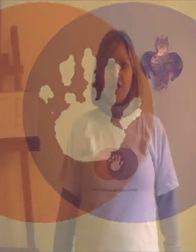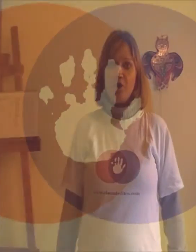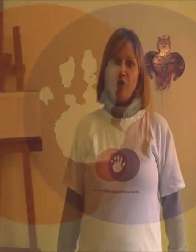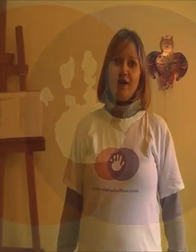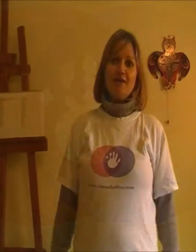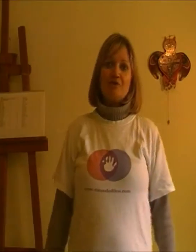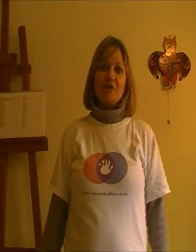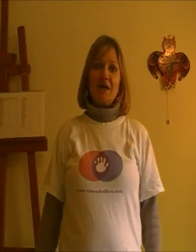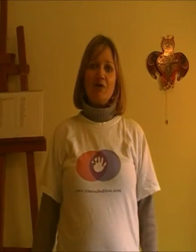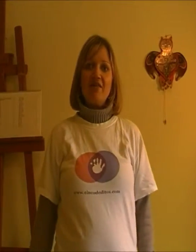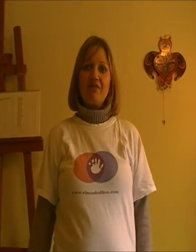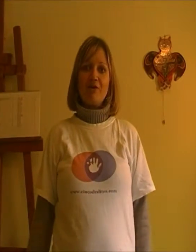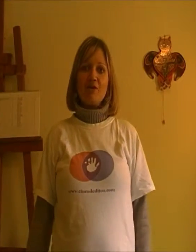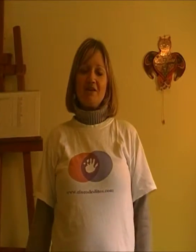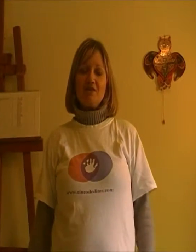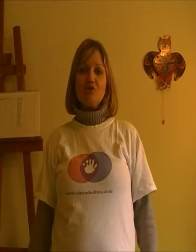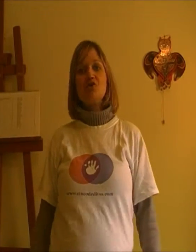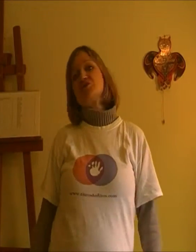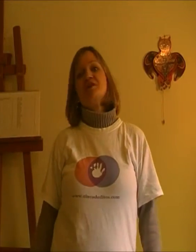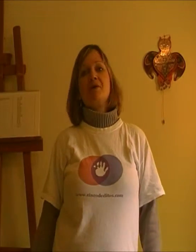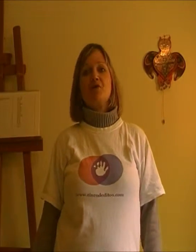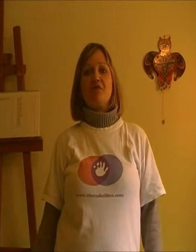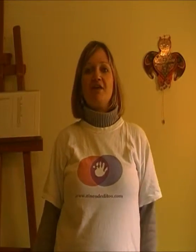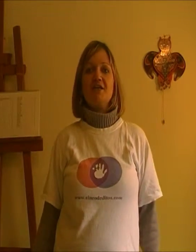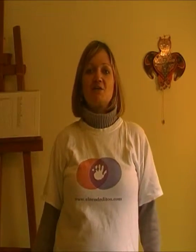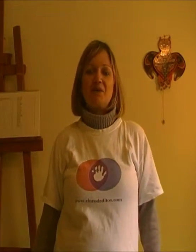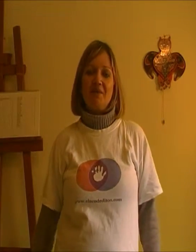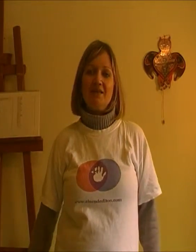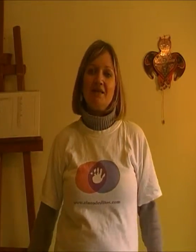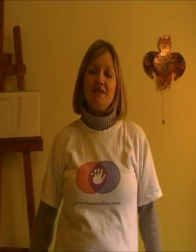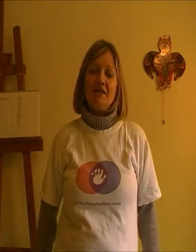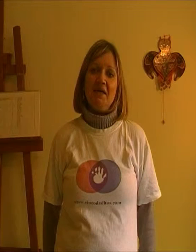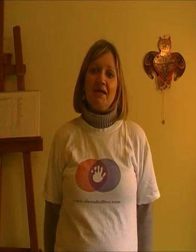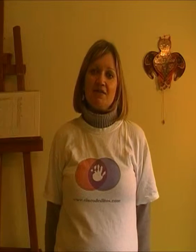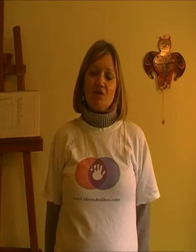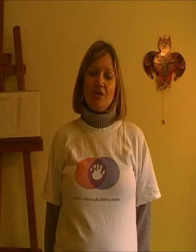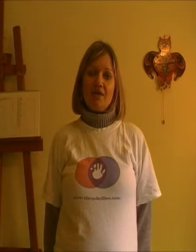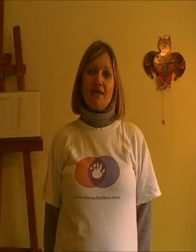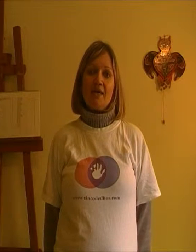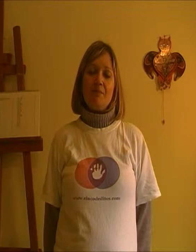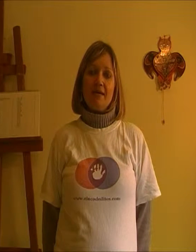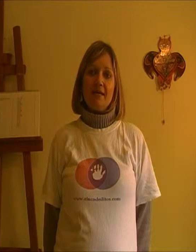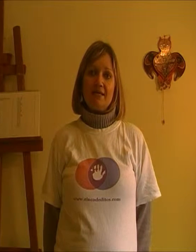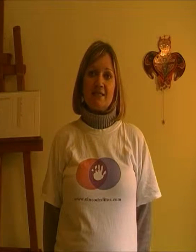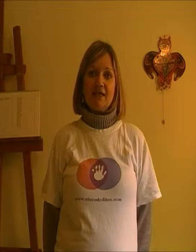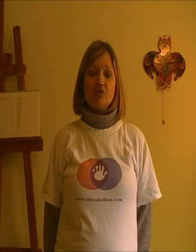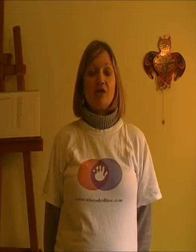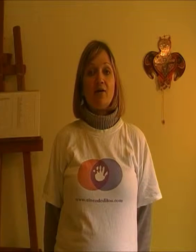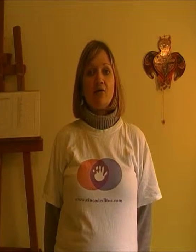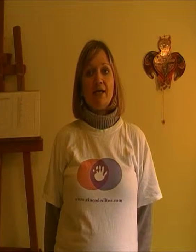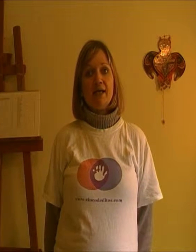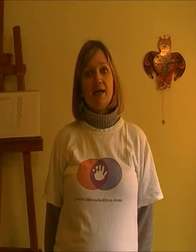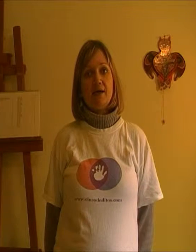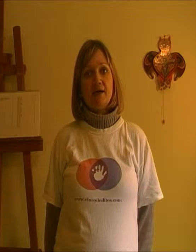Hola, soy Claudia de Cinco Deditos, ya me conocéis seguramente. Estoy aquí para enseñaros ahora la